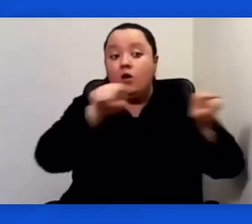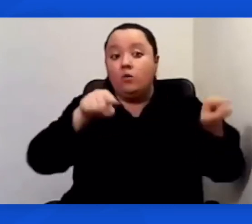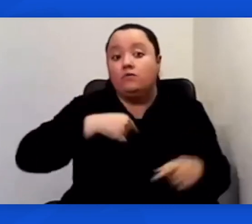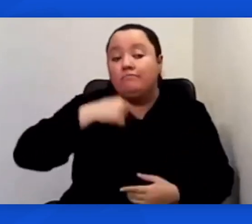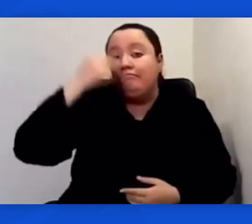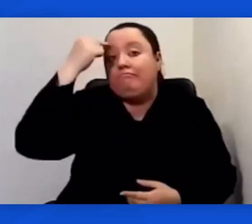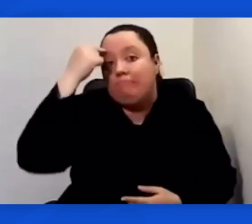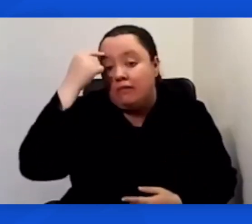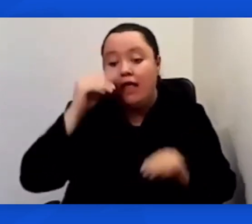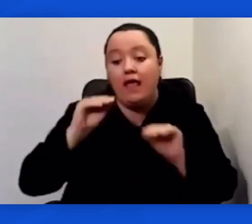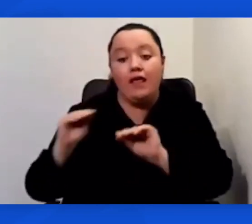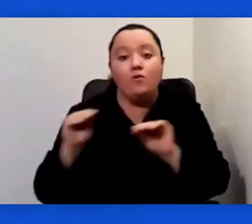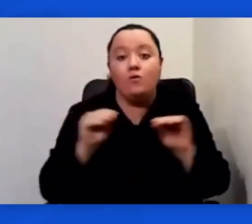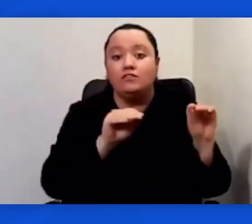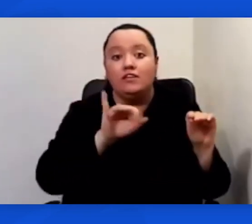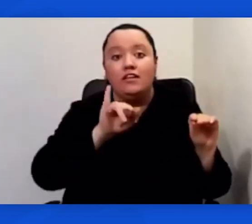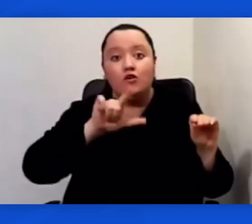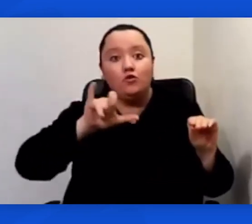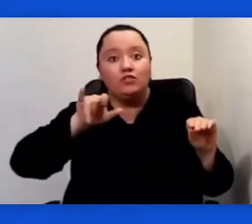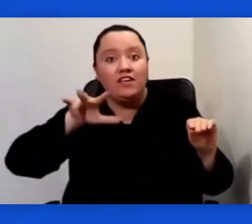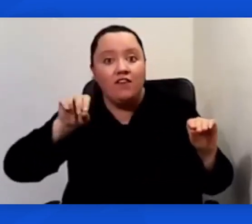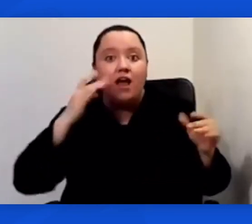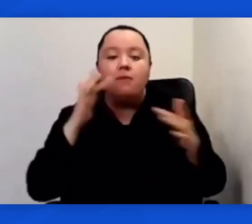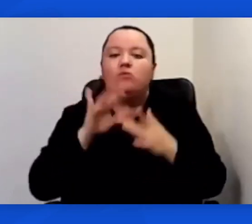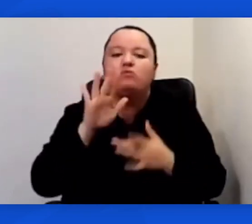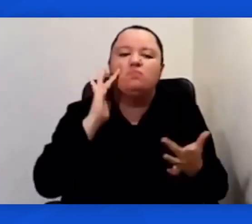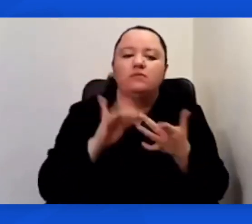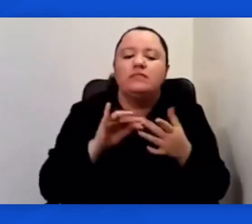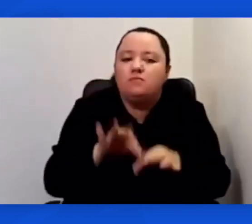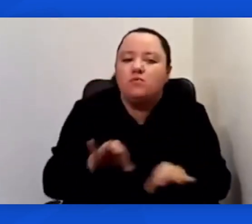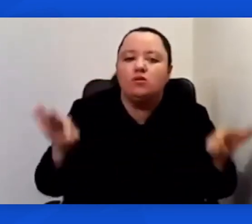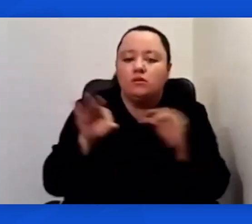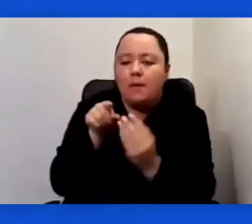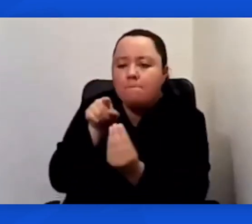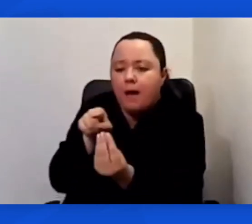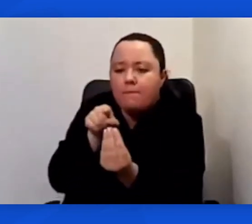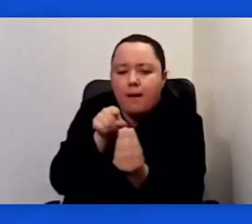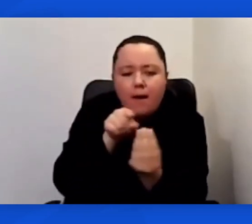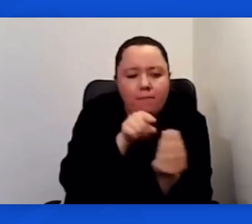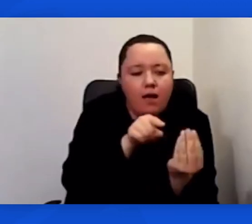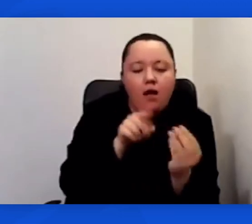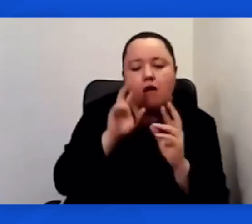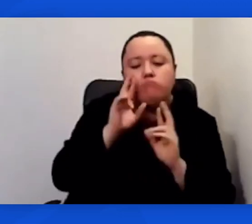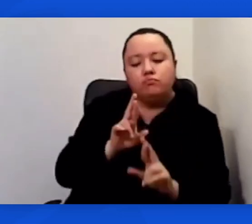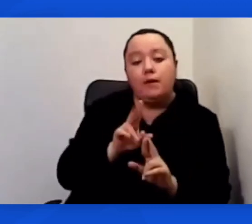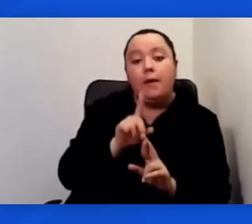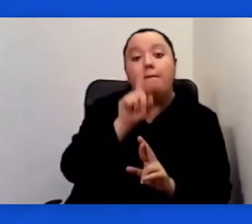educación inclusiva tiene que reconocer las particularidades, pero esa toma de conciencia no está.